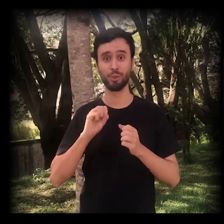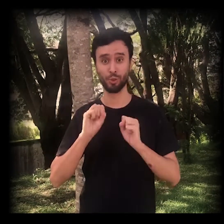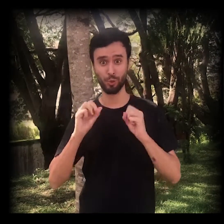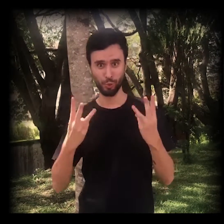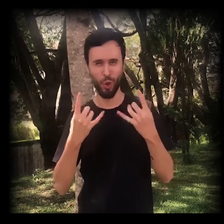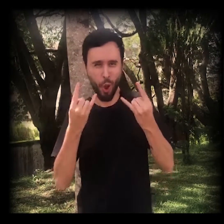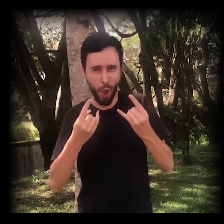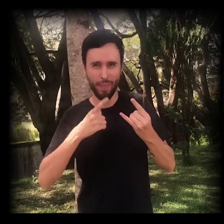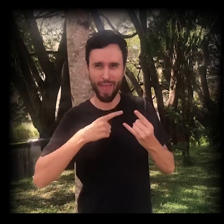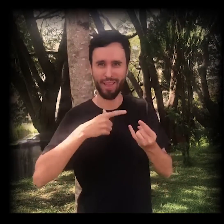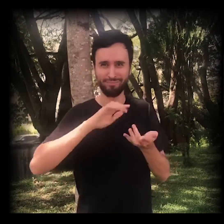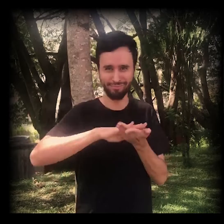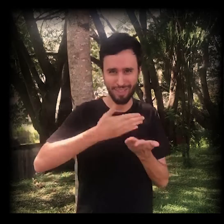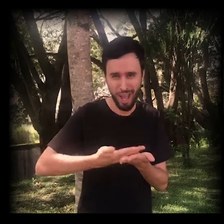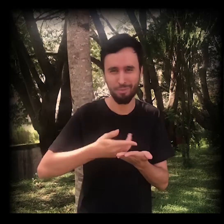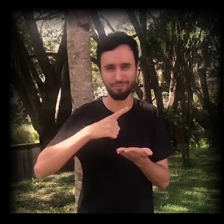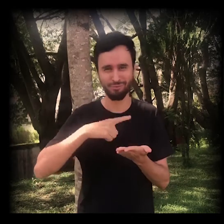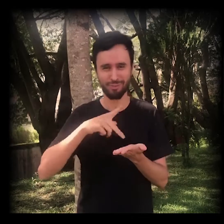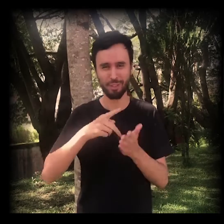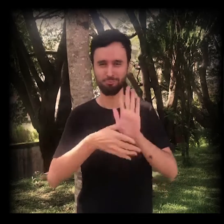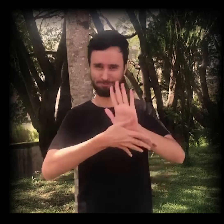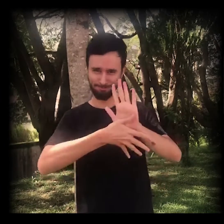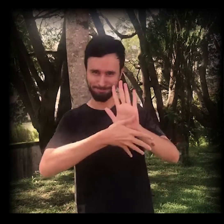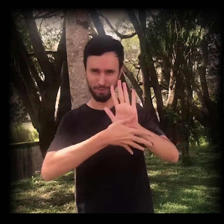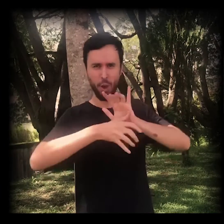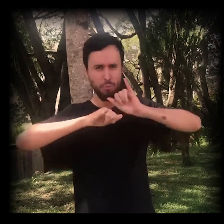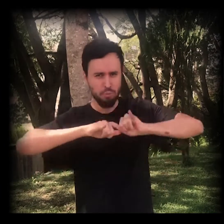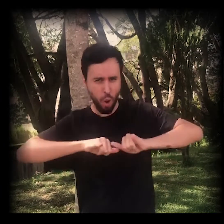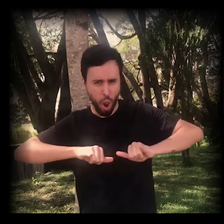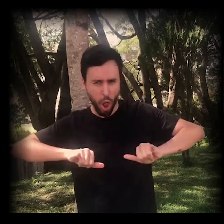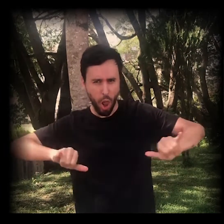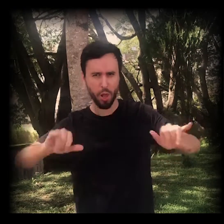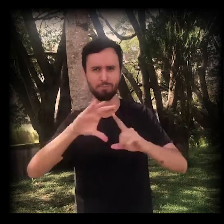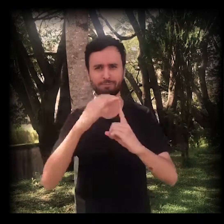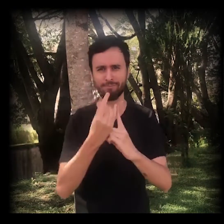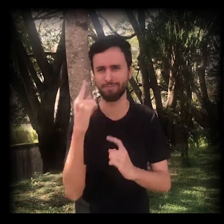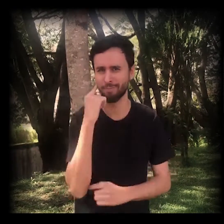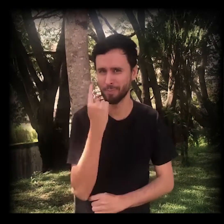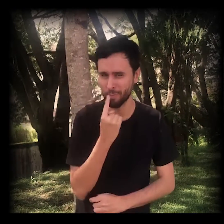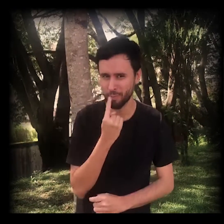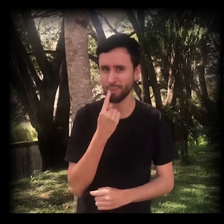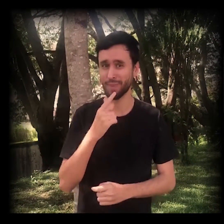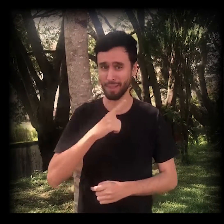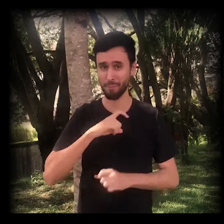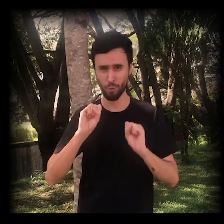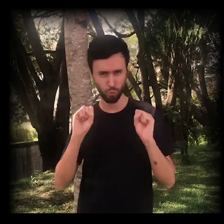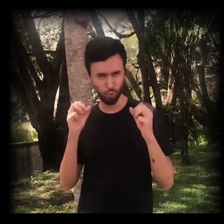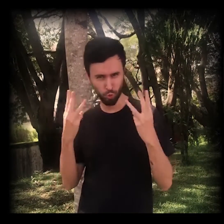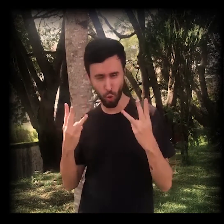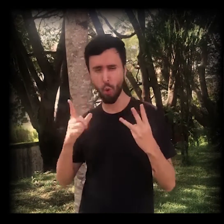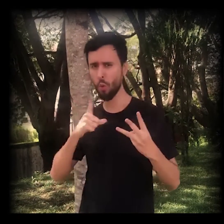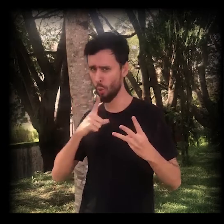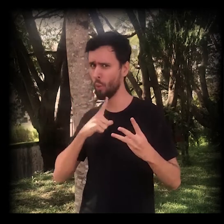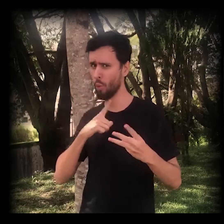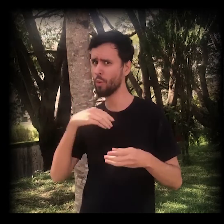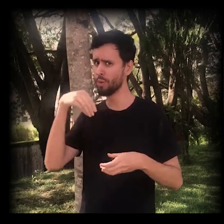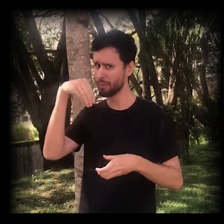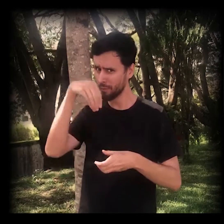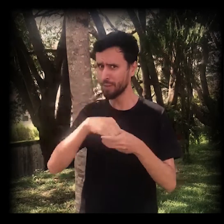intérprete de libras. Então avise todo mundo da comunidade surda que o nosso show, o show do Quilotones, vai ser